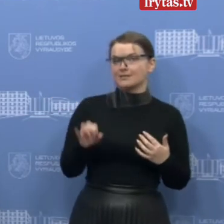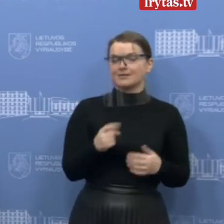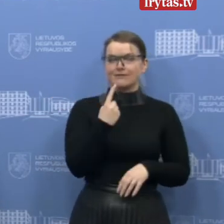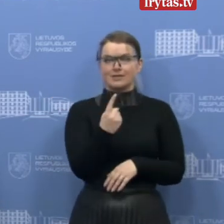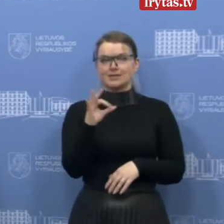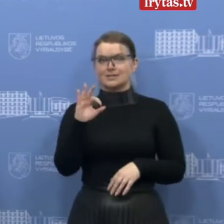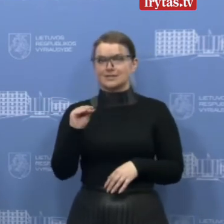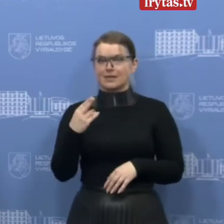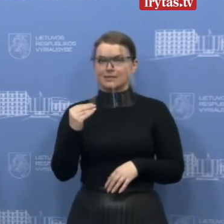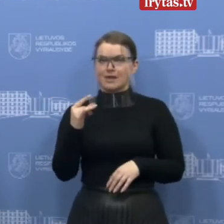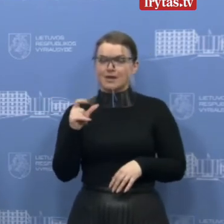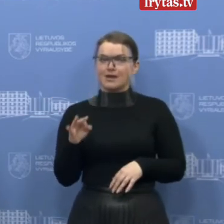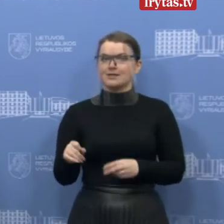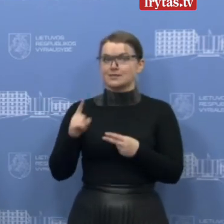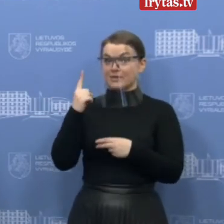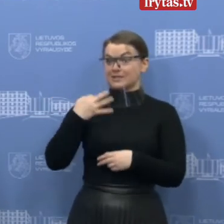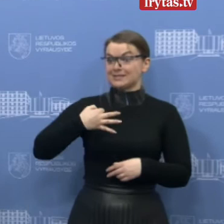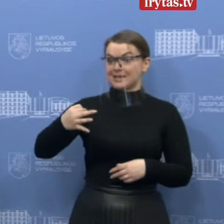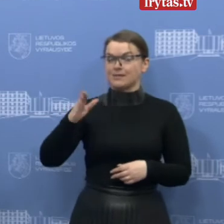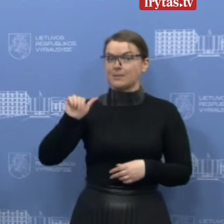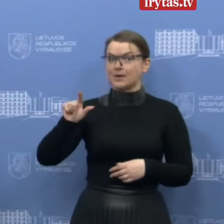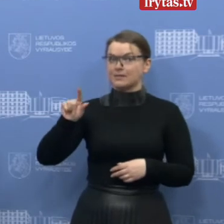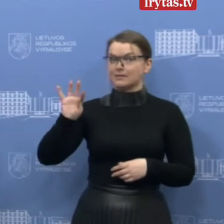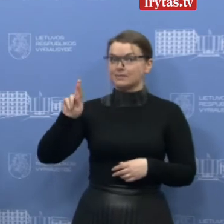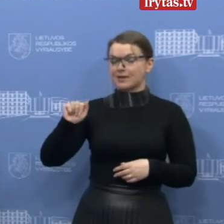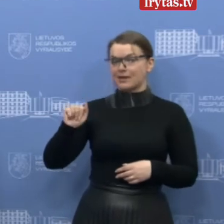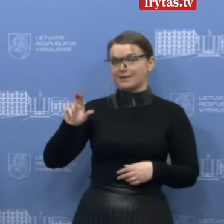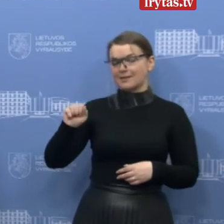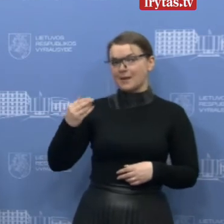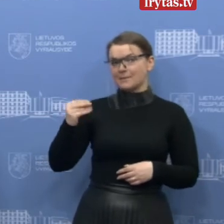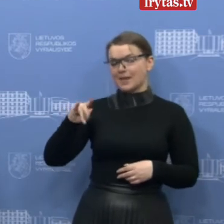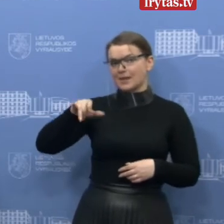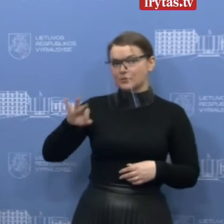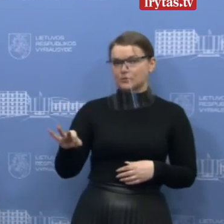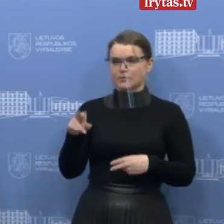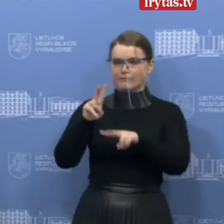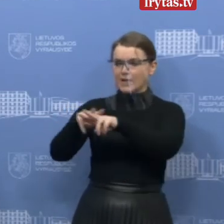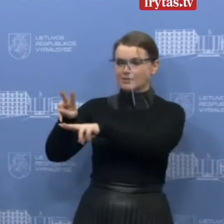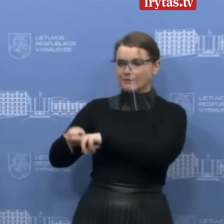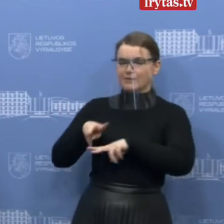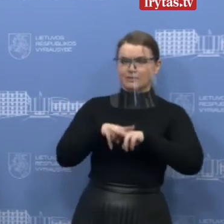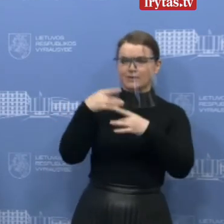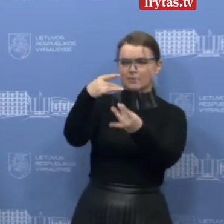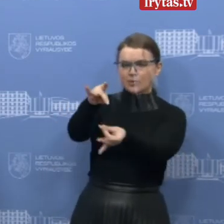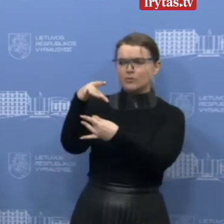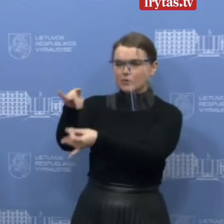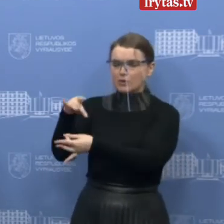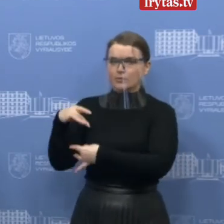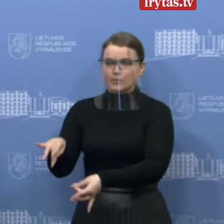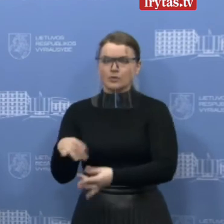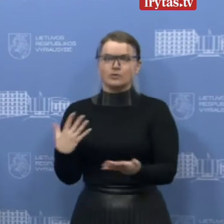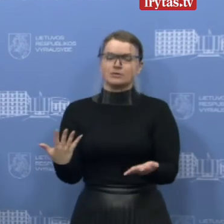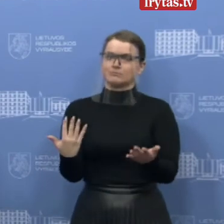šventoje Bartolomijos saloise. Tai be abejo, tai yra tokios tolimos vietovės, kur tikrai dar reikės įdėti